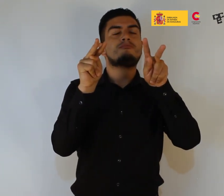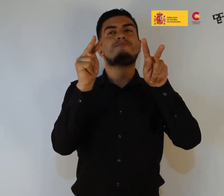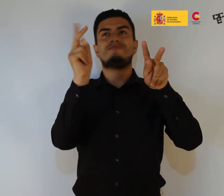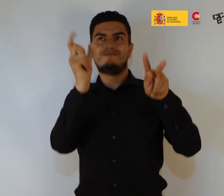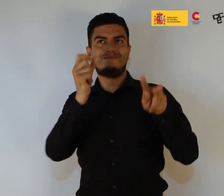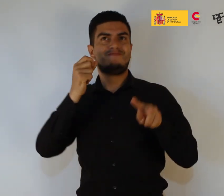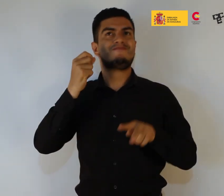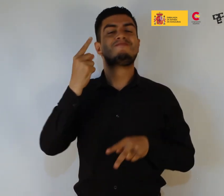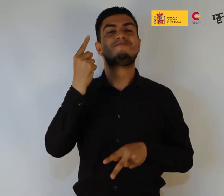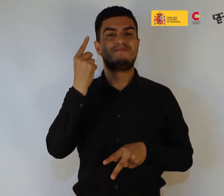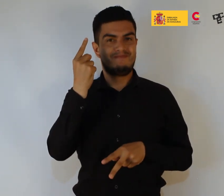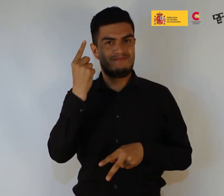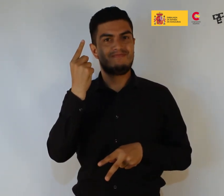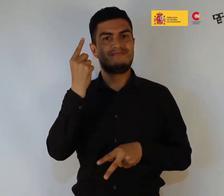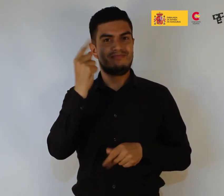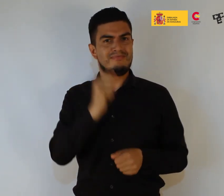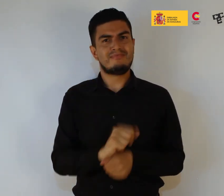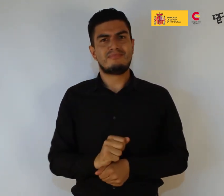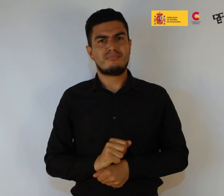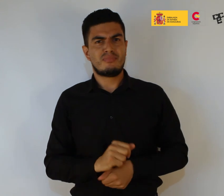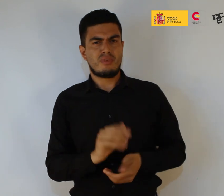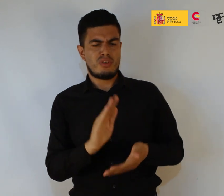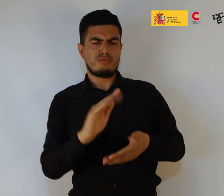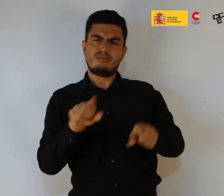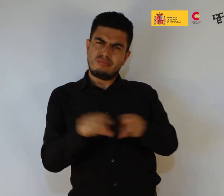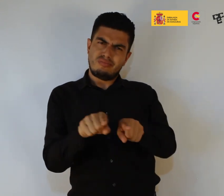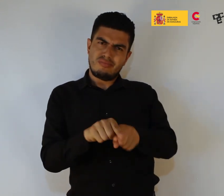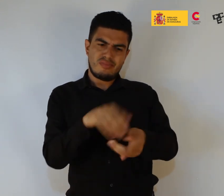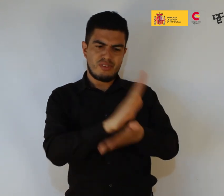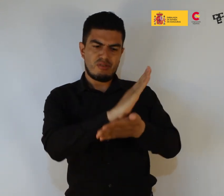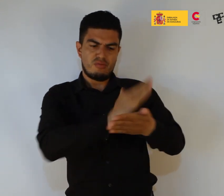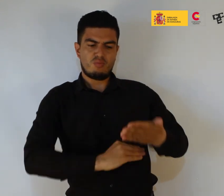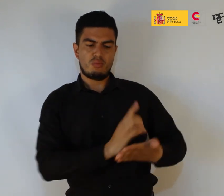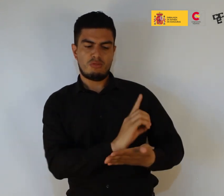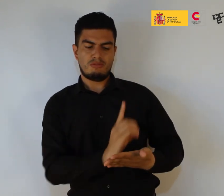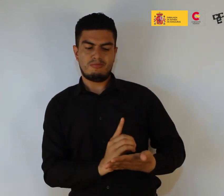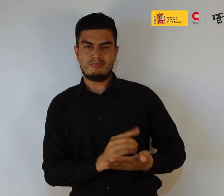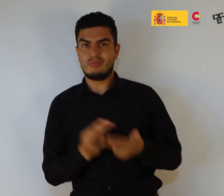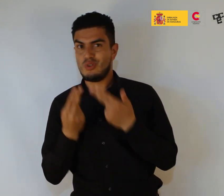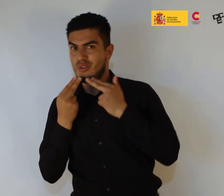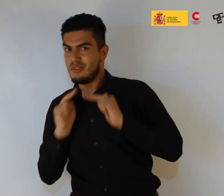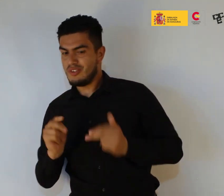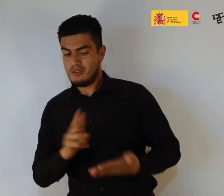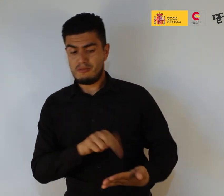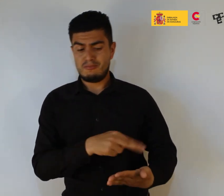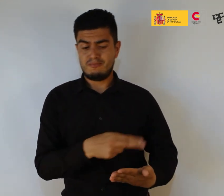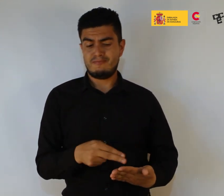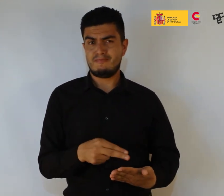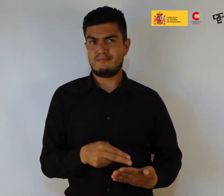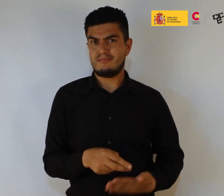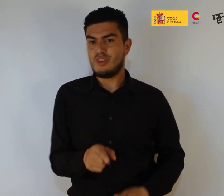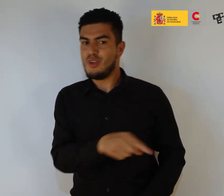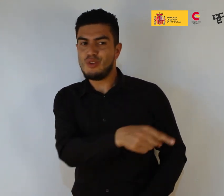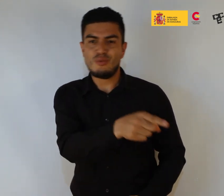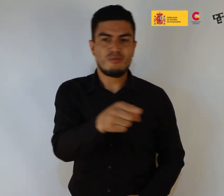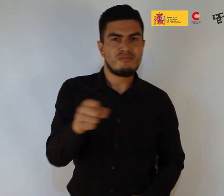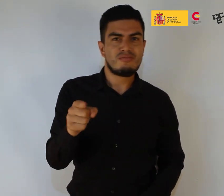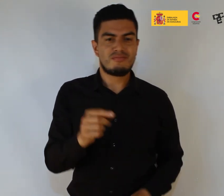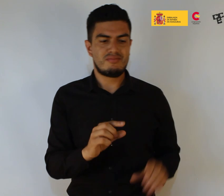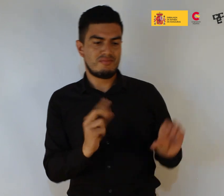inofensivo, bien a una pintura mural o a papeles para colorear por los niños, con los que también invita al visitante a intervenir.